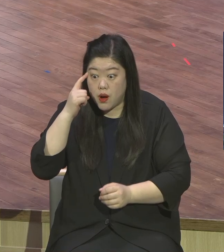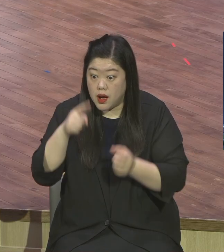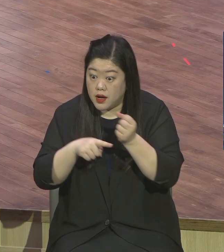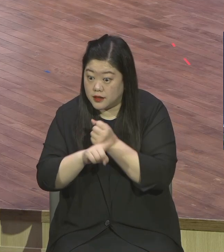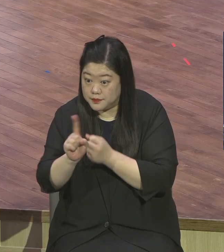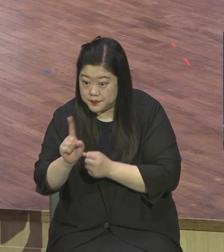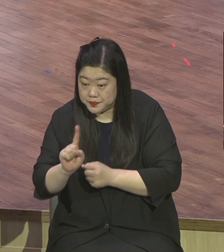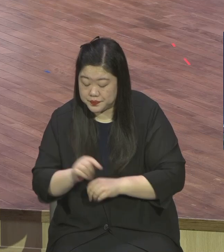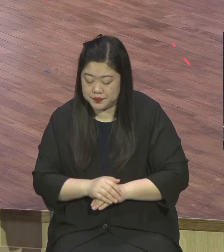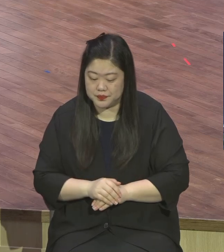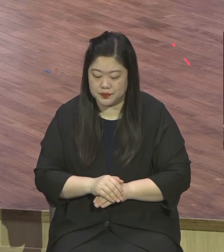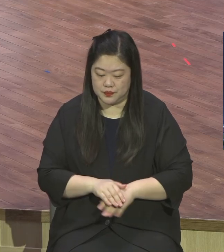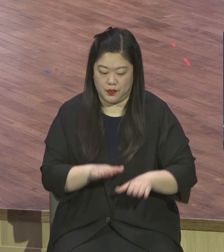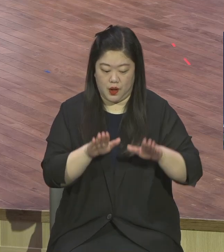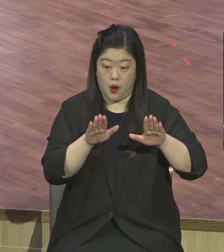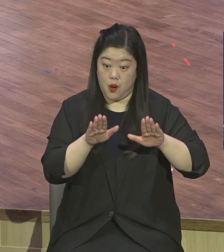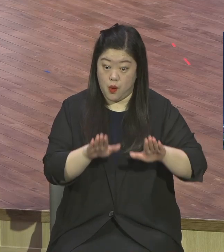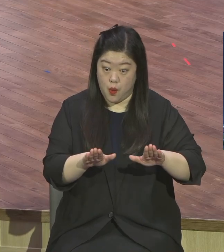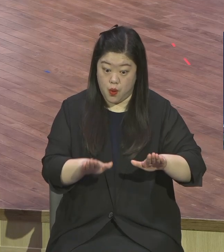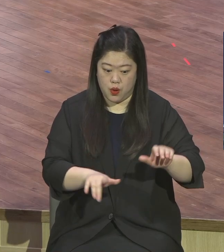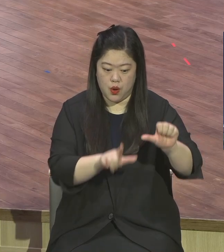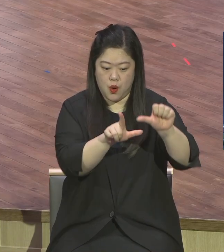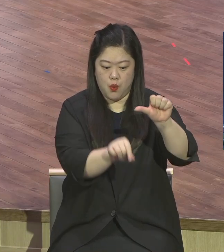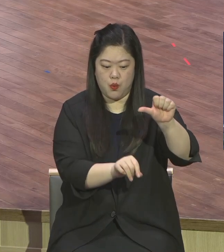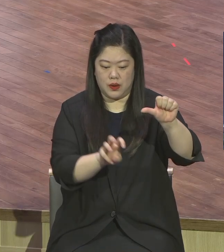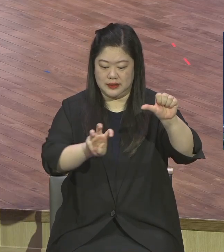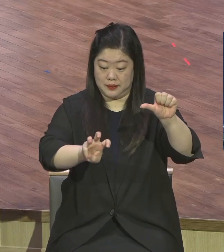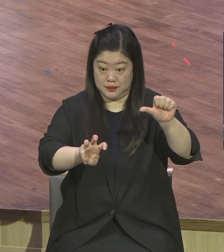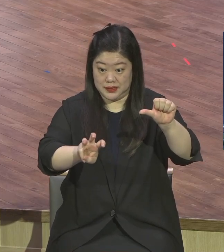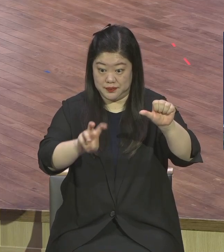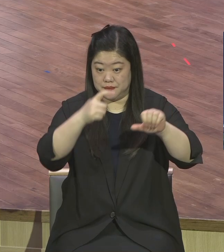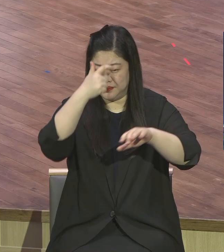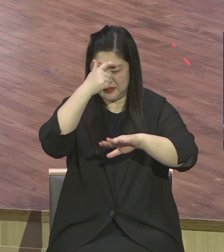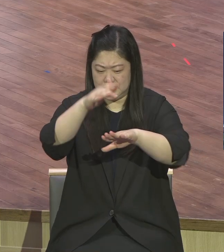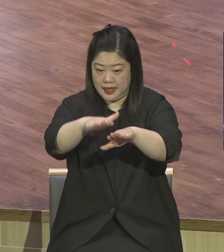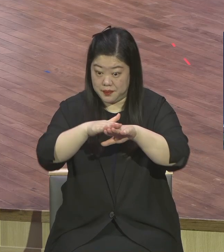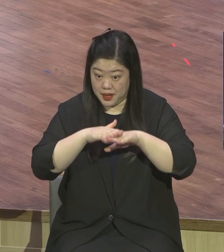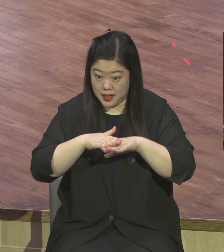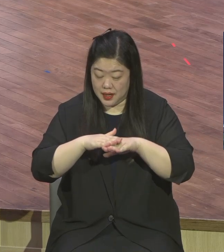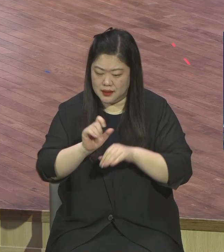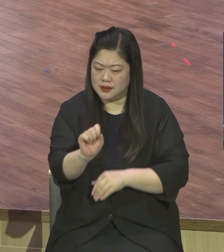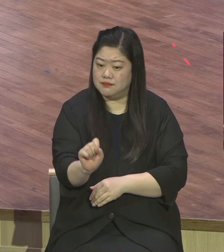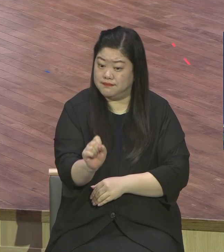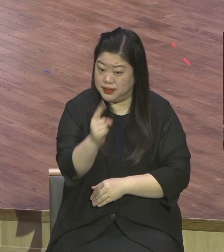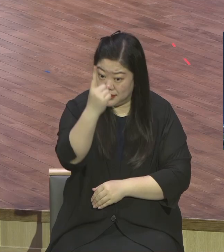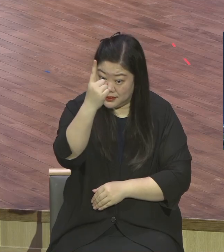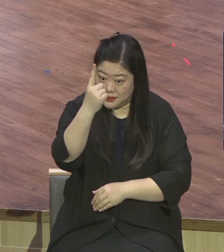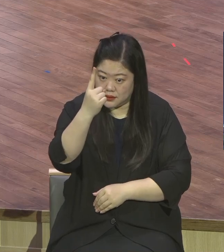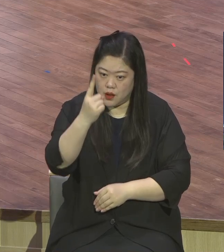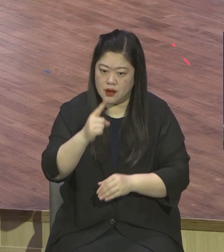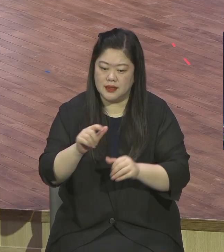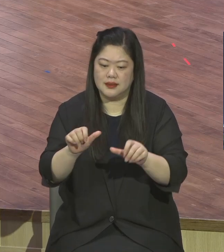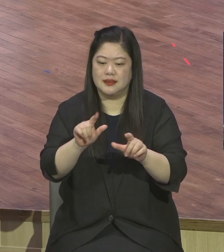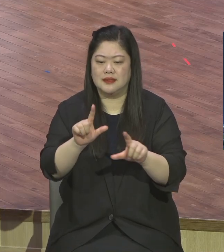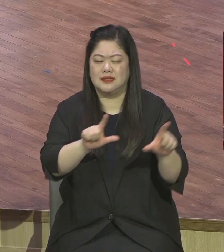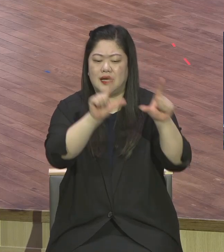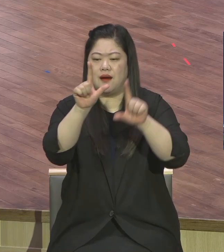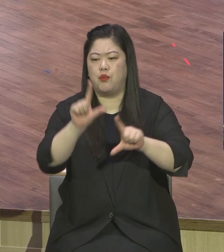시간 여러분이 이 예배를 통해서 인생 최고의 전환점이 될 수 있어요. 인생에